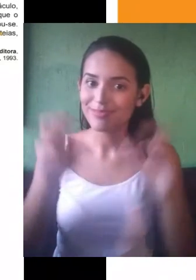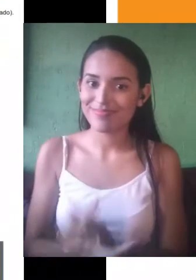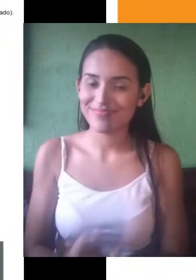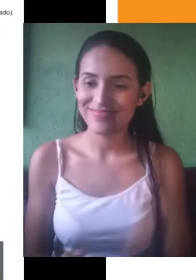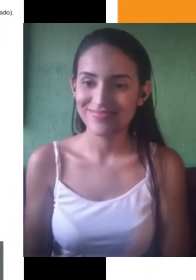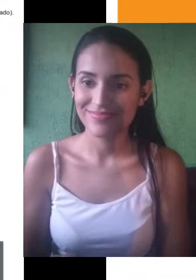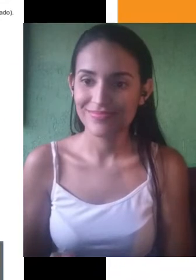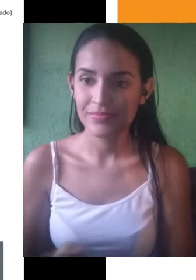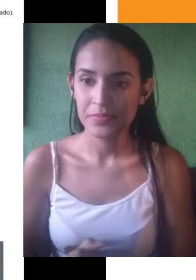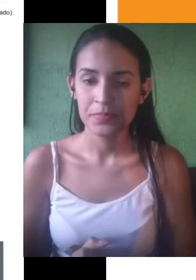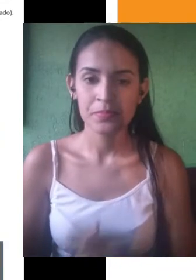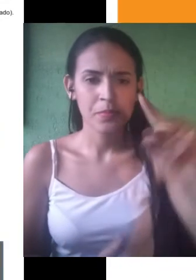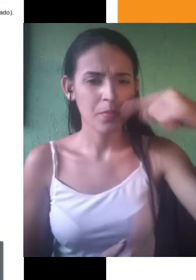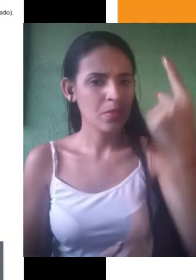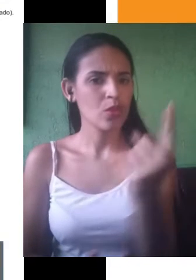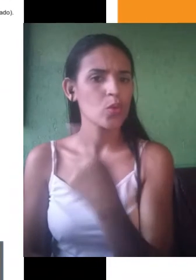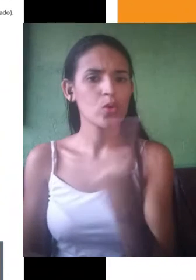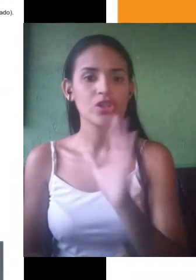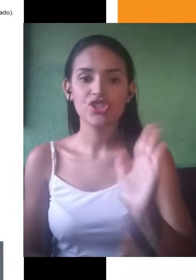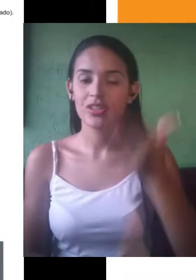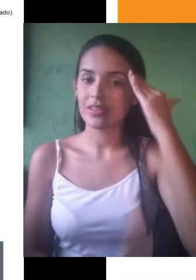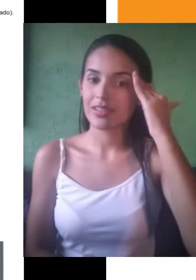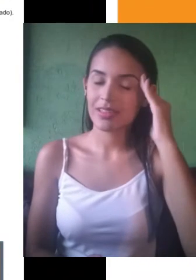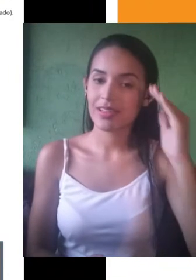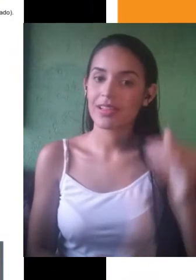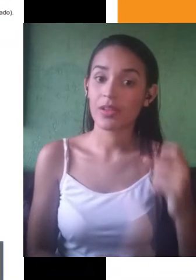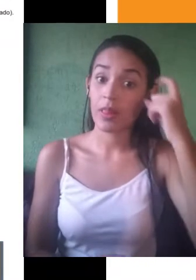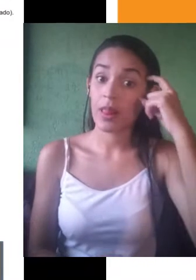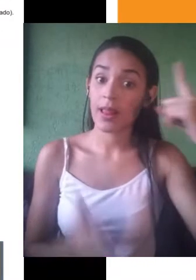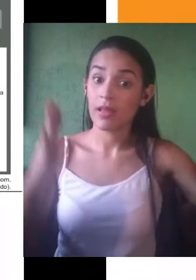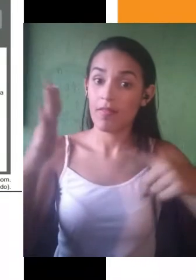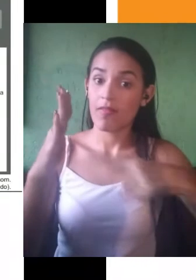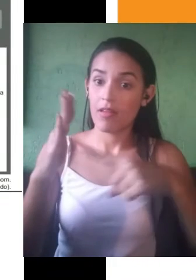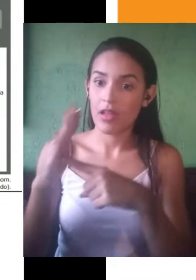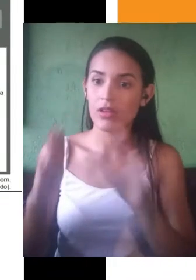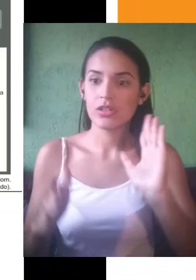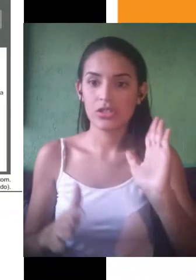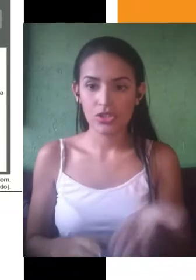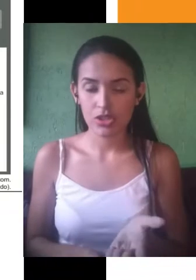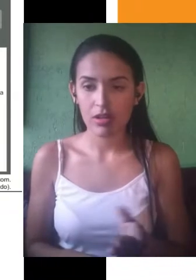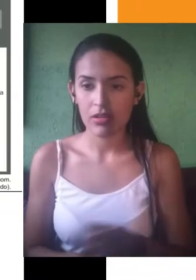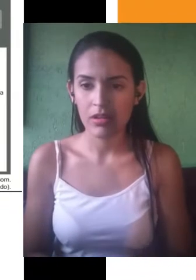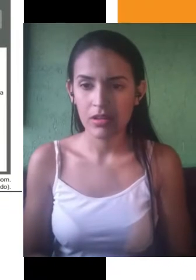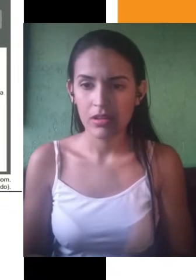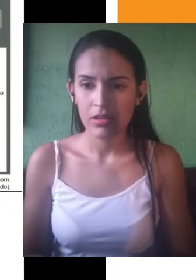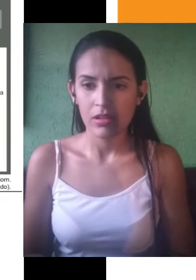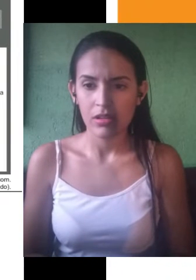entendeu a ideia central, a já fez a anotação de parida central, é o momento da gente